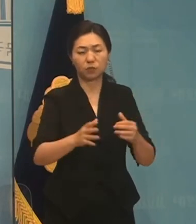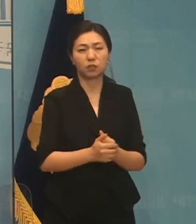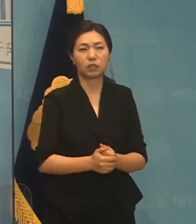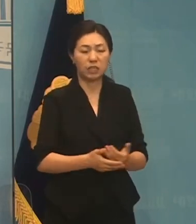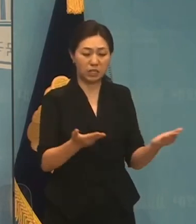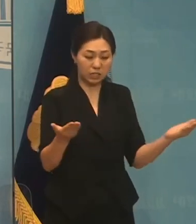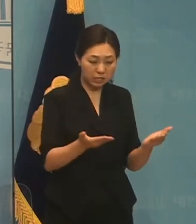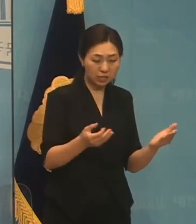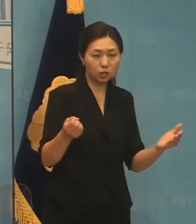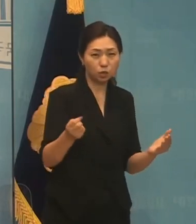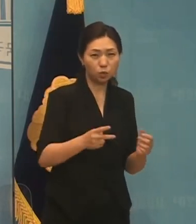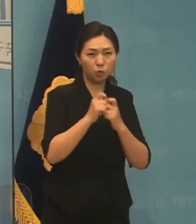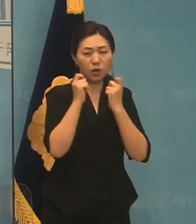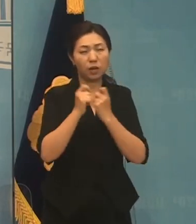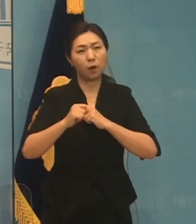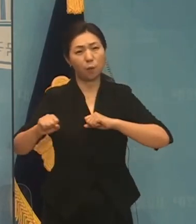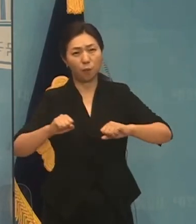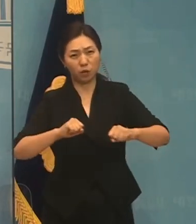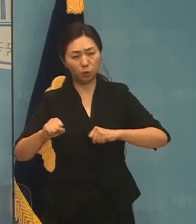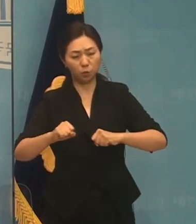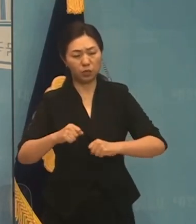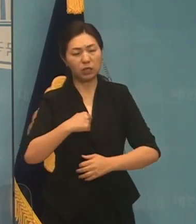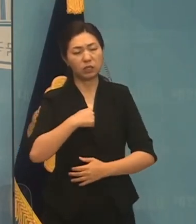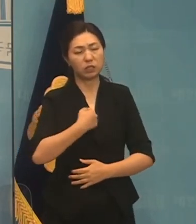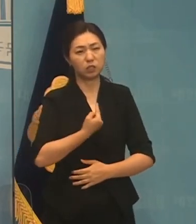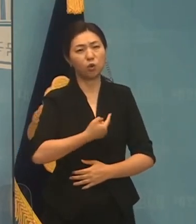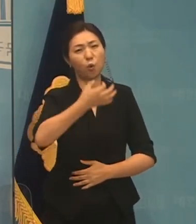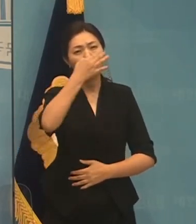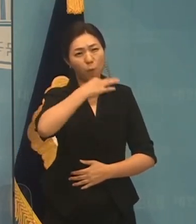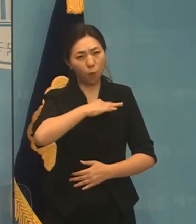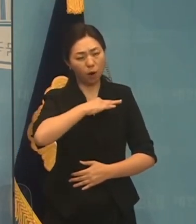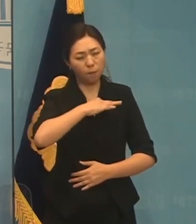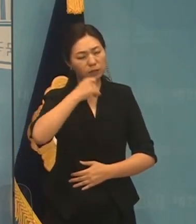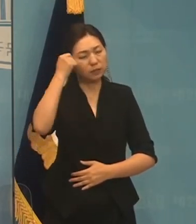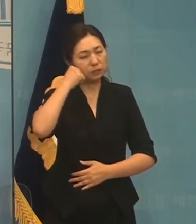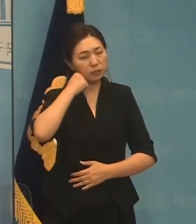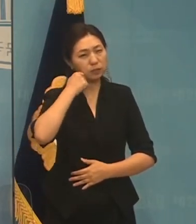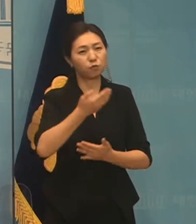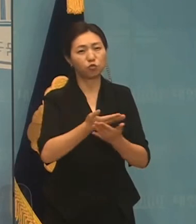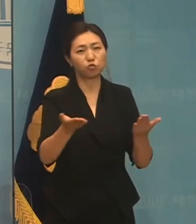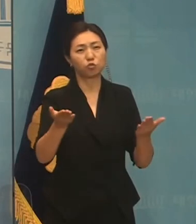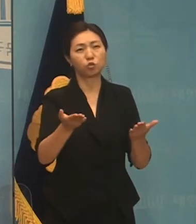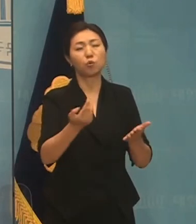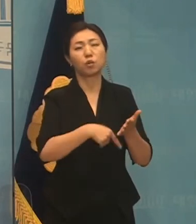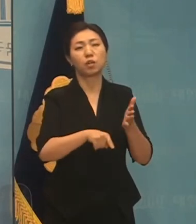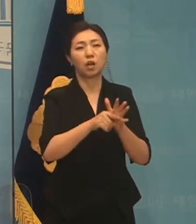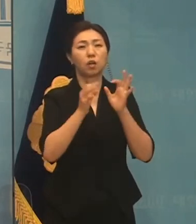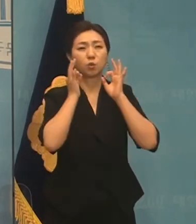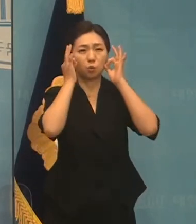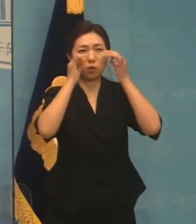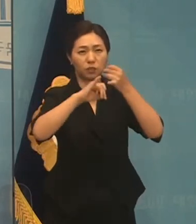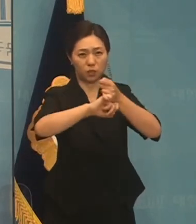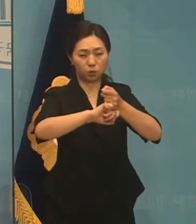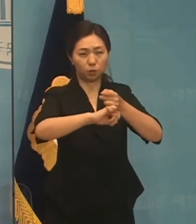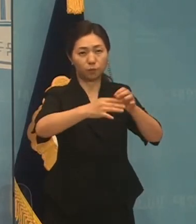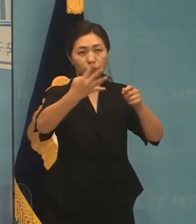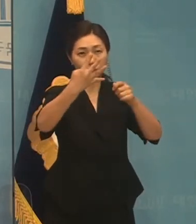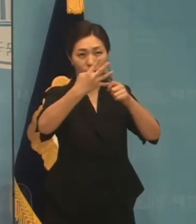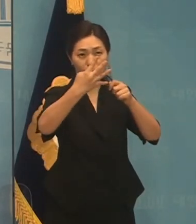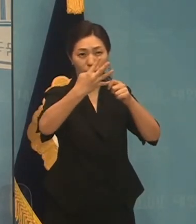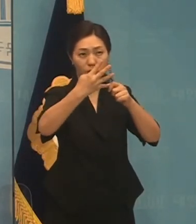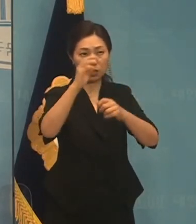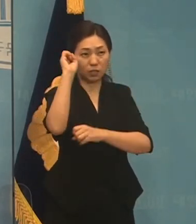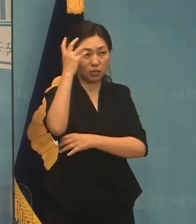자아실현의 보람과 기쁨을 누리도록 하겠습니다. 네번째, 우리 기자